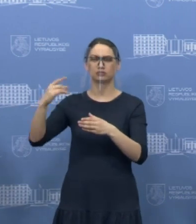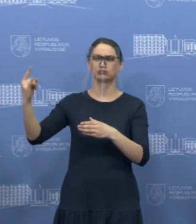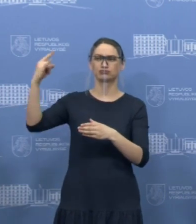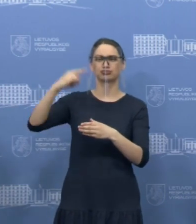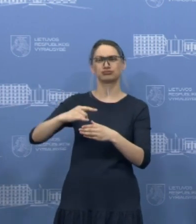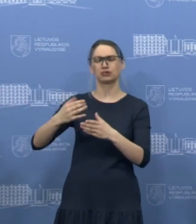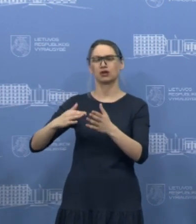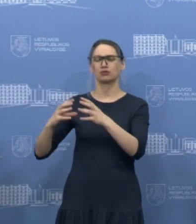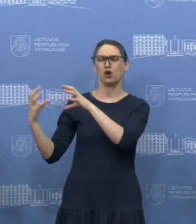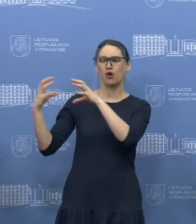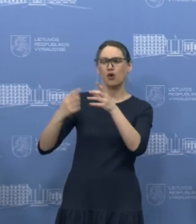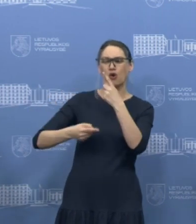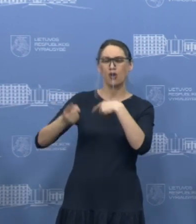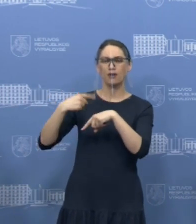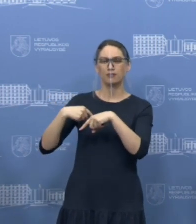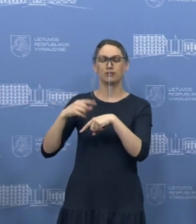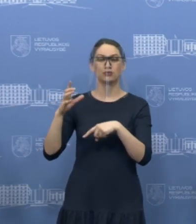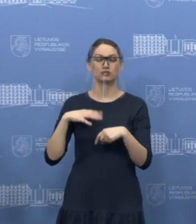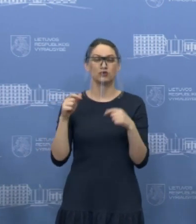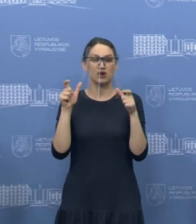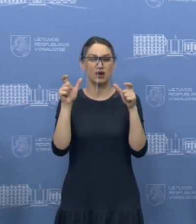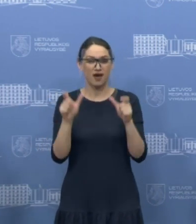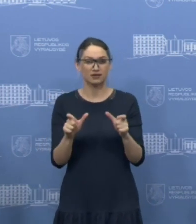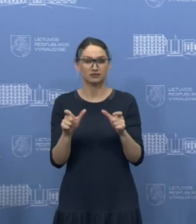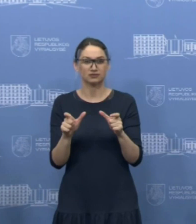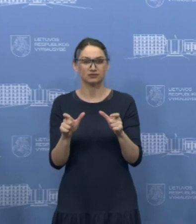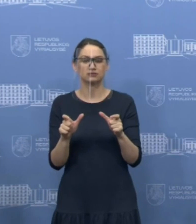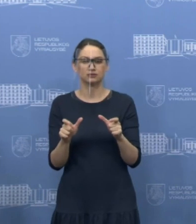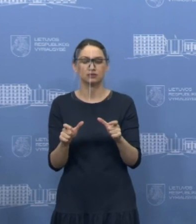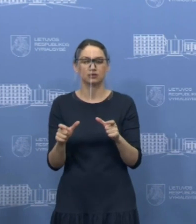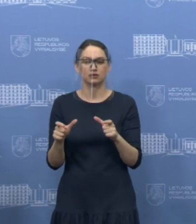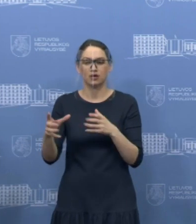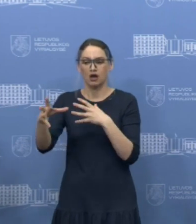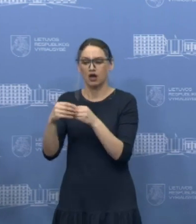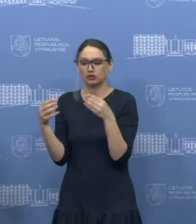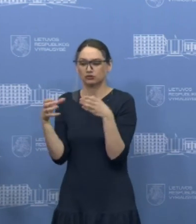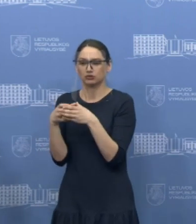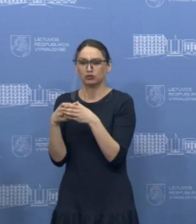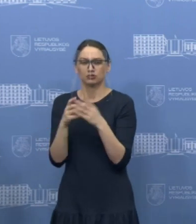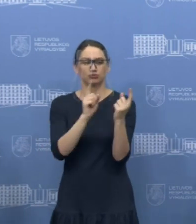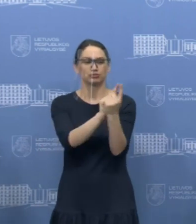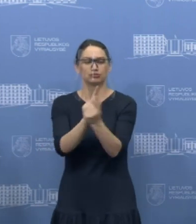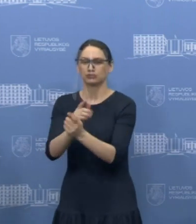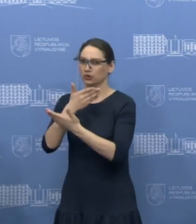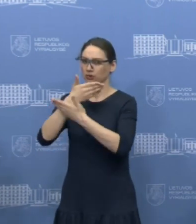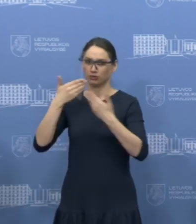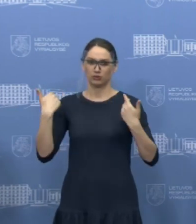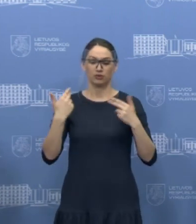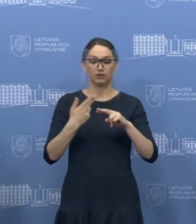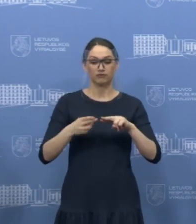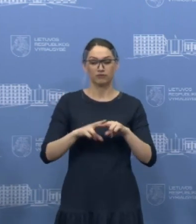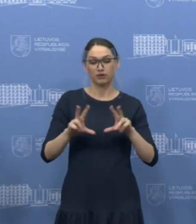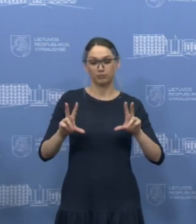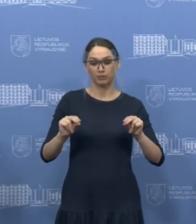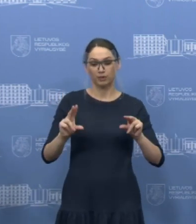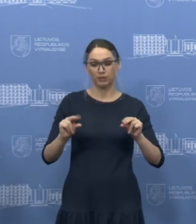tas visą karantino laikotarpį laikėsi drauge, neturėjo kontaktų su artimaisiais ir dėl to mūsų rajone